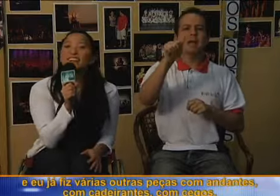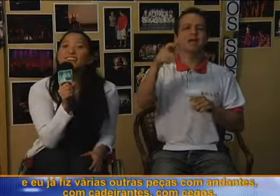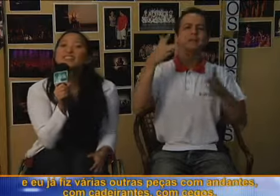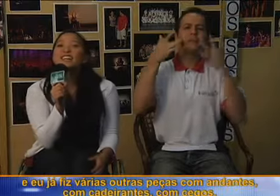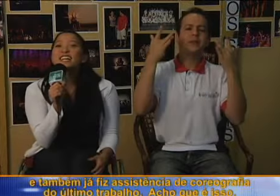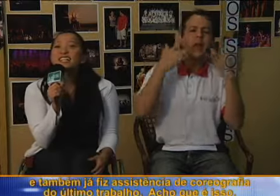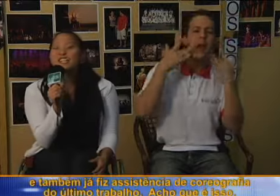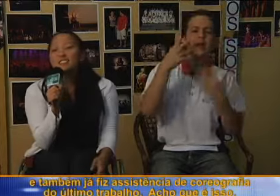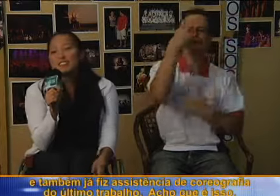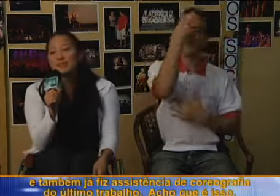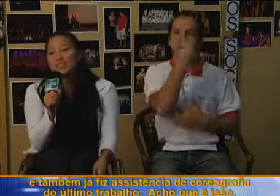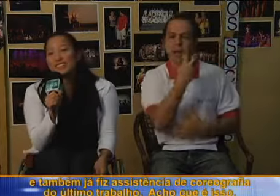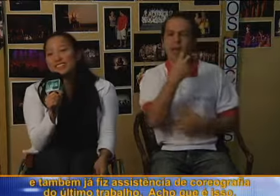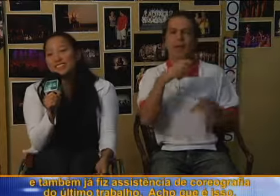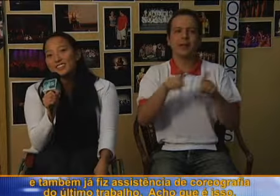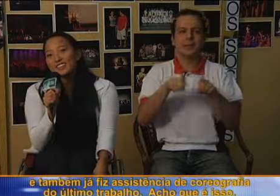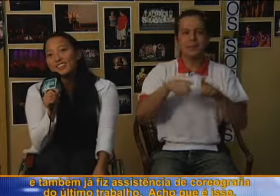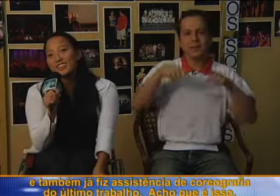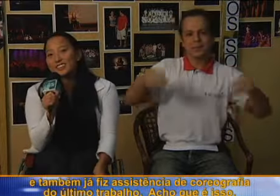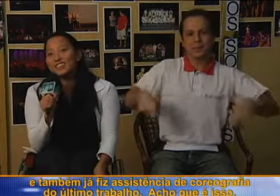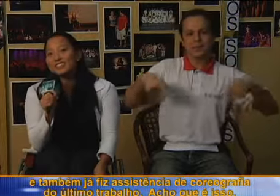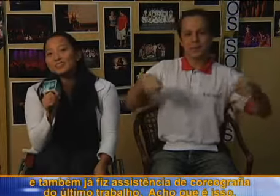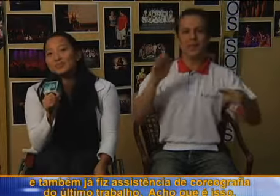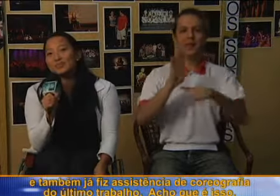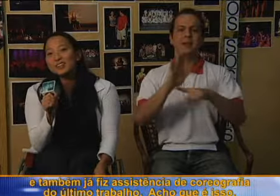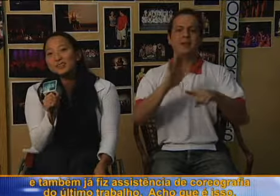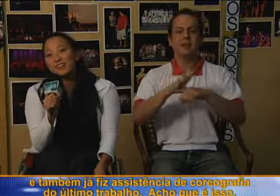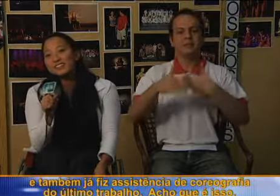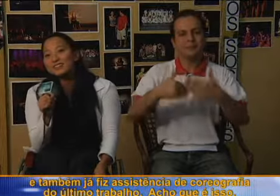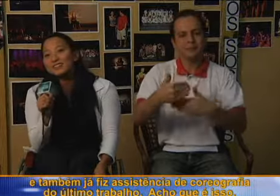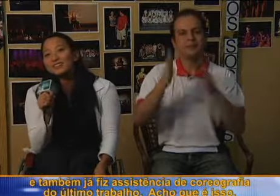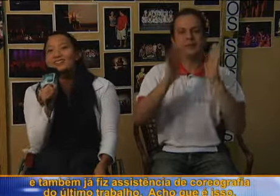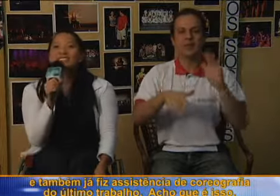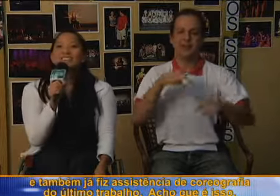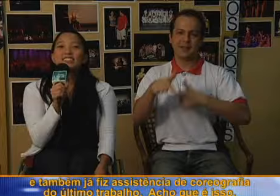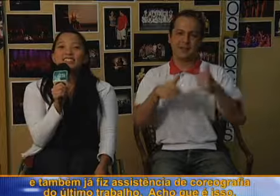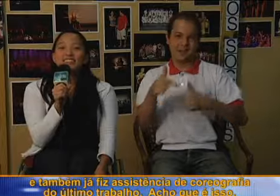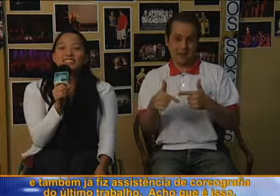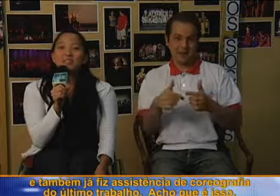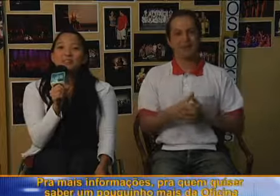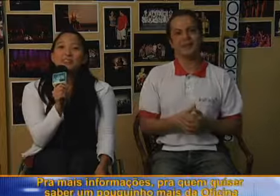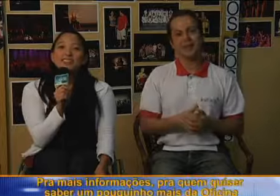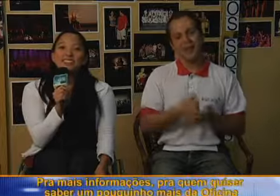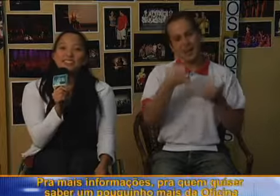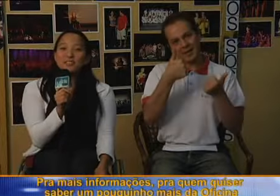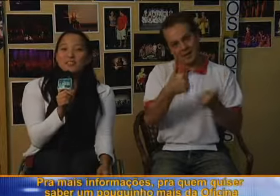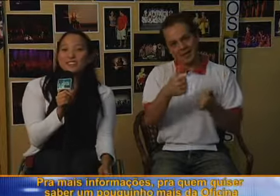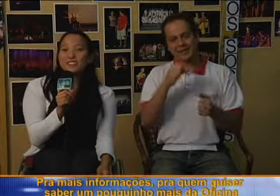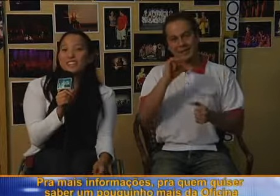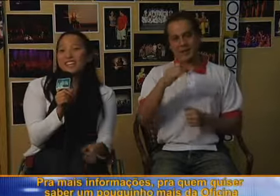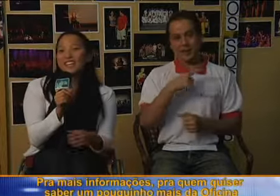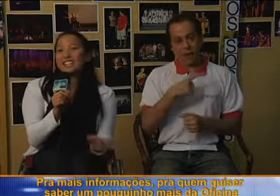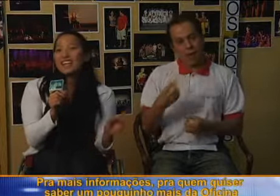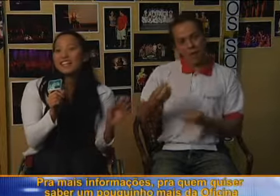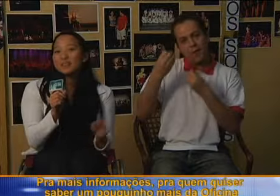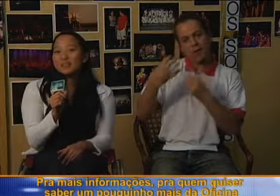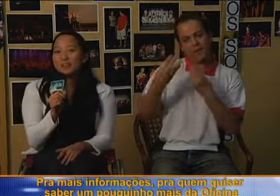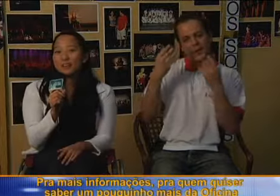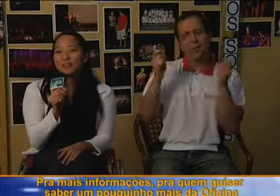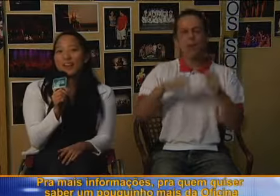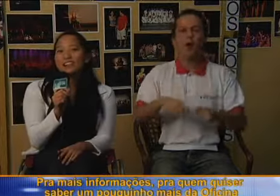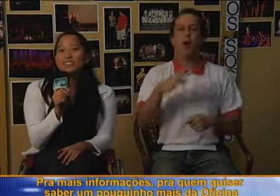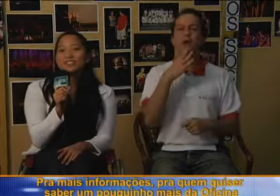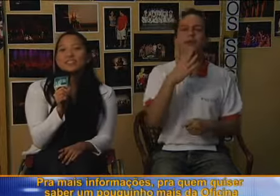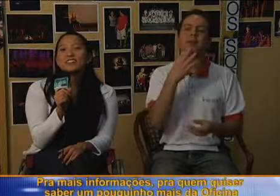com cegos e já fiz também assistência de coreografia do último trabalho. Então, acho que é isso. Para mais informações, quem quiser